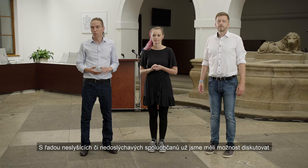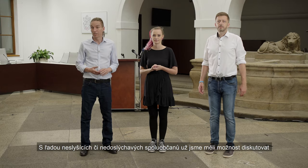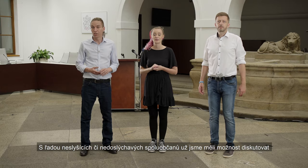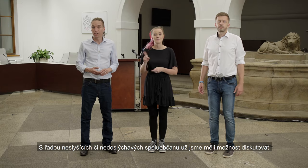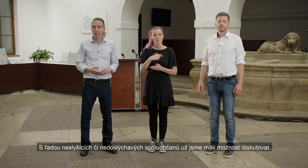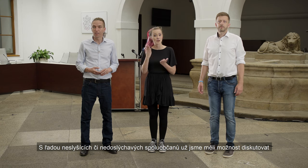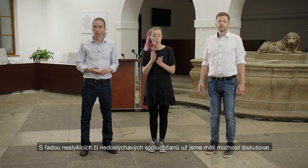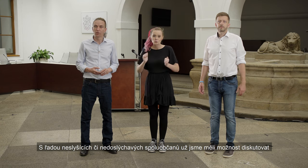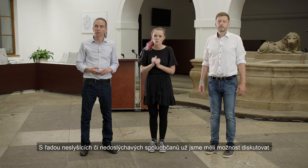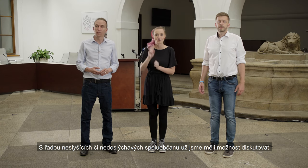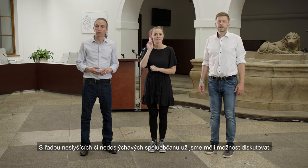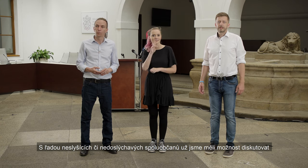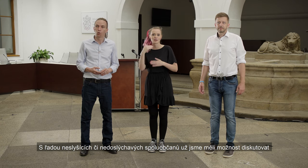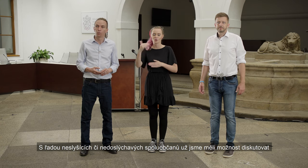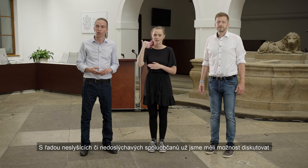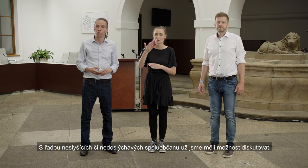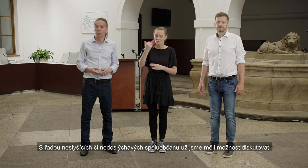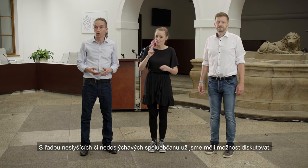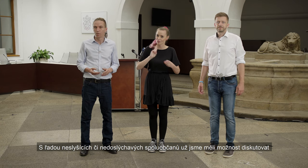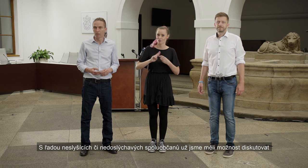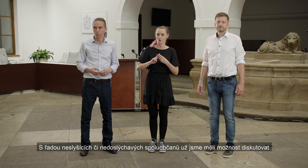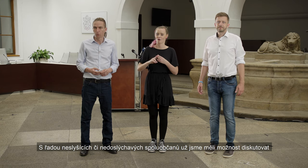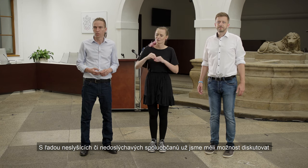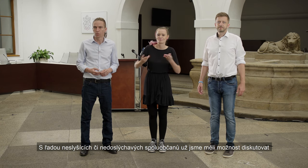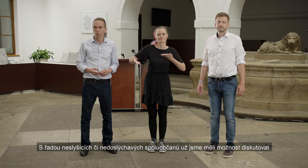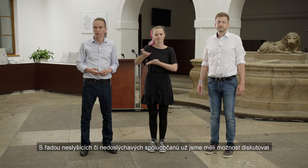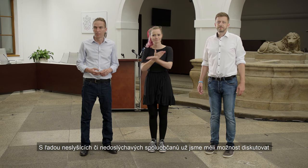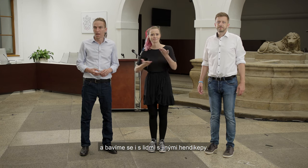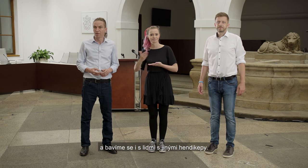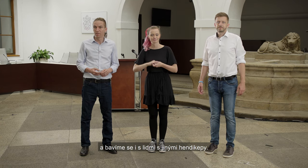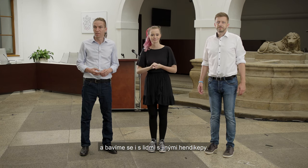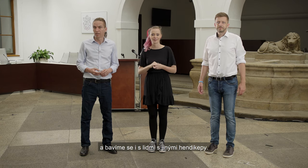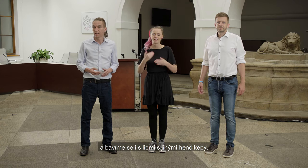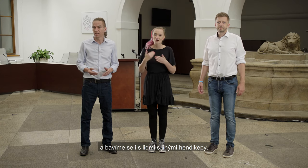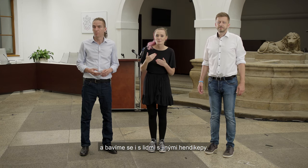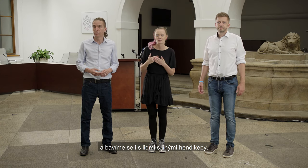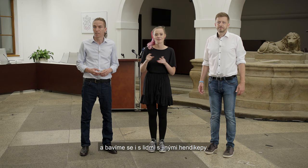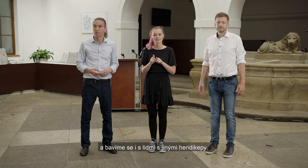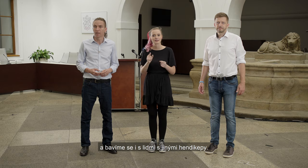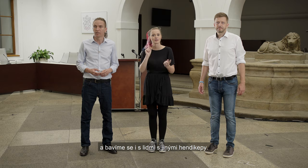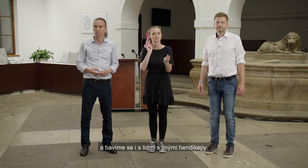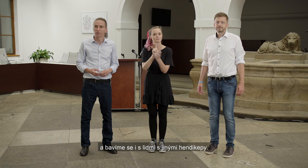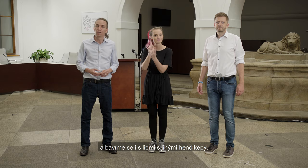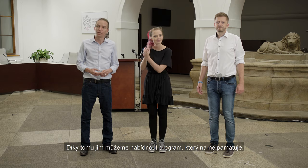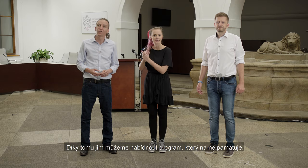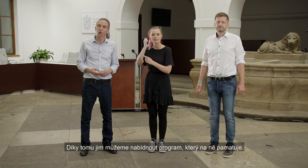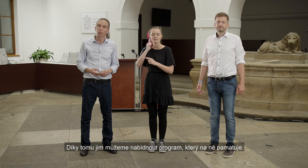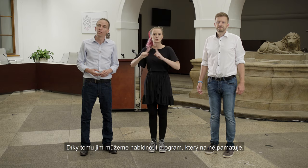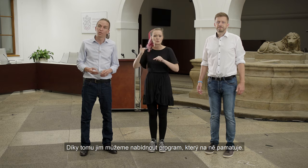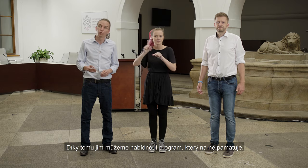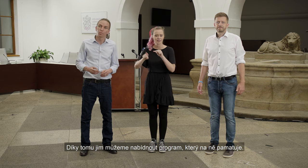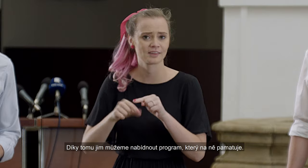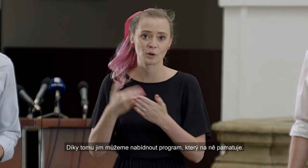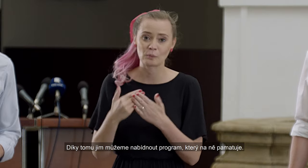S řadou neslyšících či nedoslýchových spoleobčanů už jsme měli možnost diskutovat a bavíme se i s lidmi s jinými handikepy. Díky